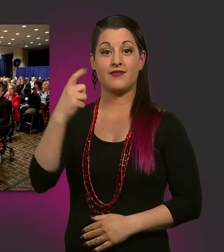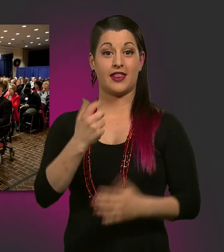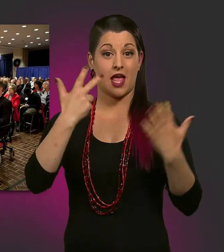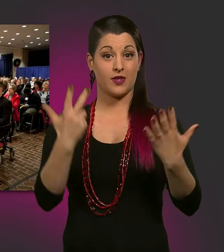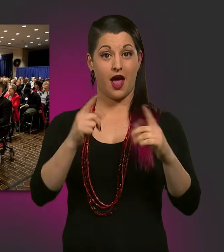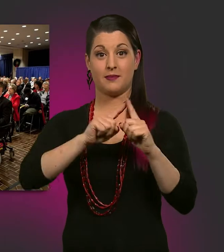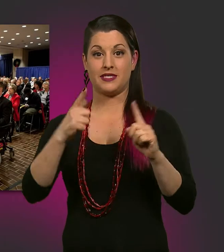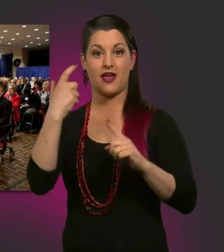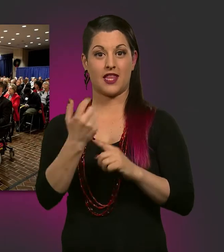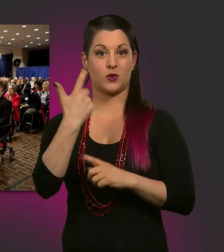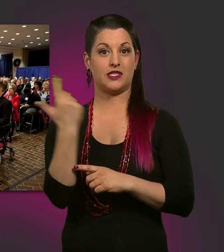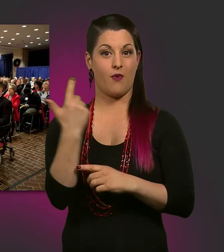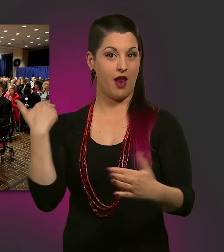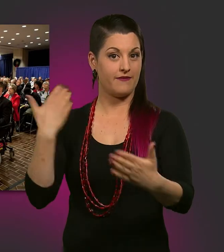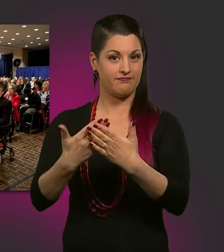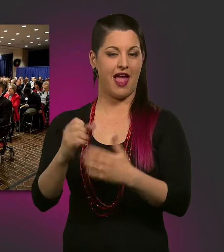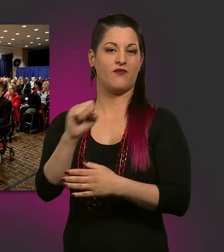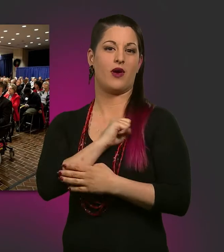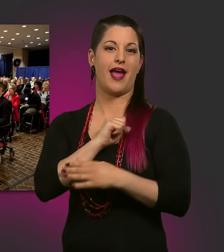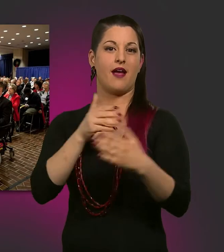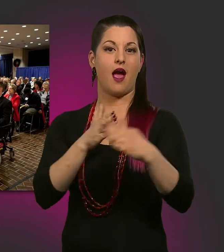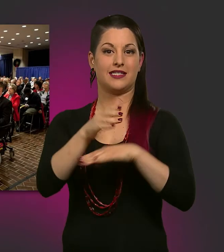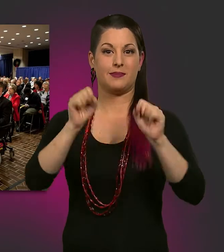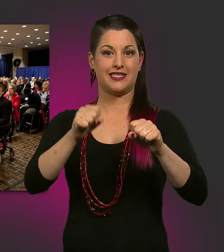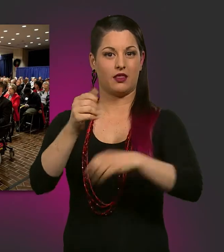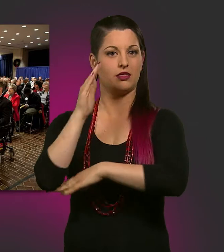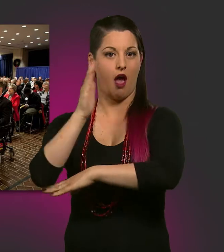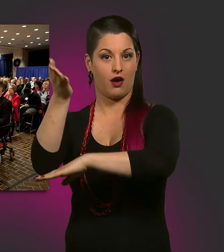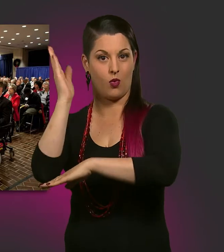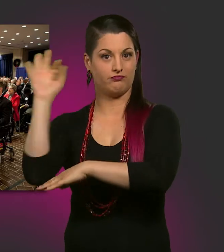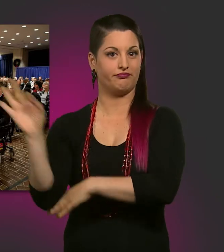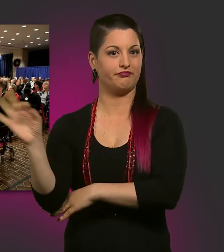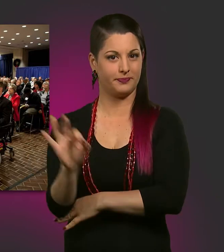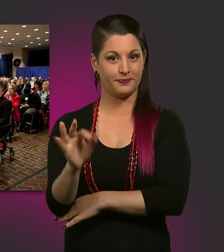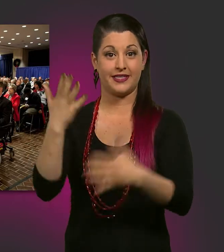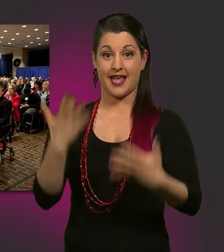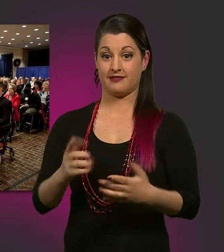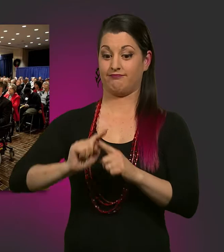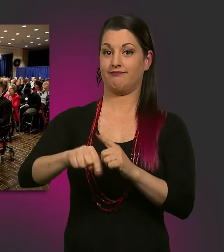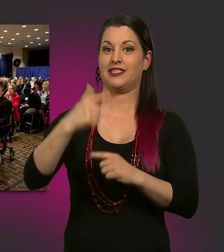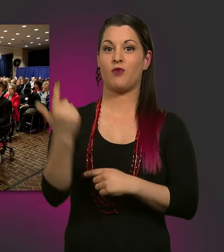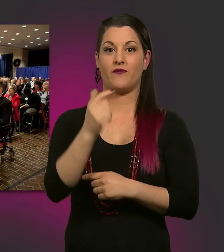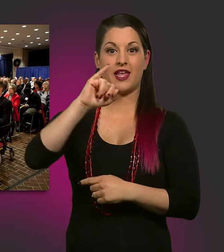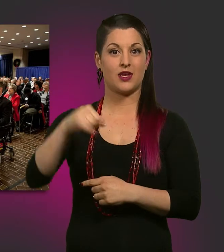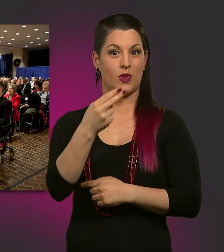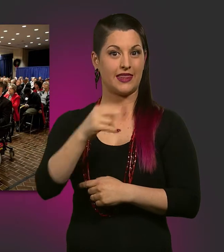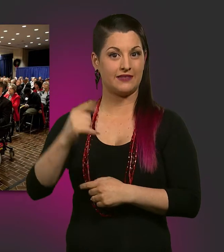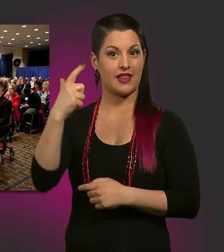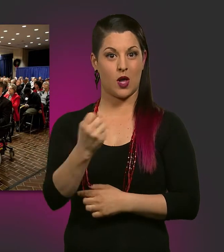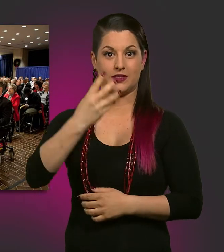Von 2008 bis 2012 wurde jährlich die Accessibility-Tagung durchgeführt. Am 12. Juni diesen